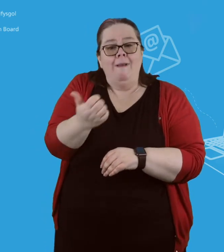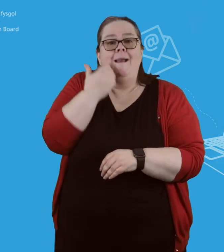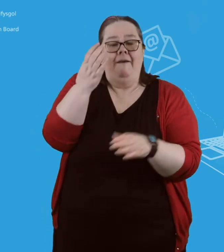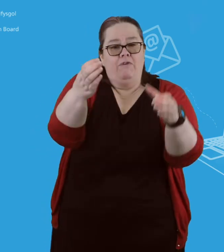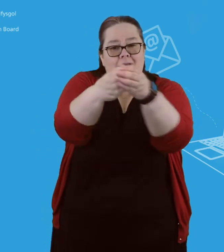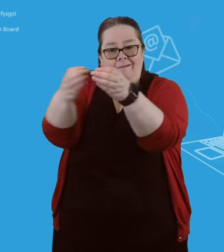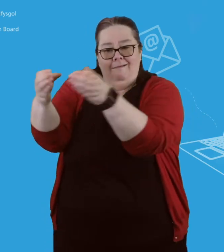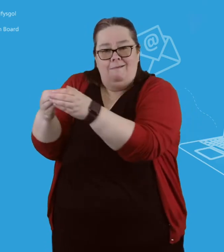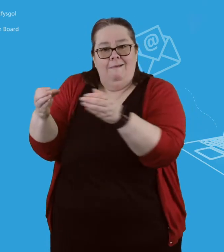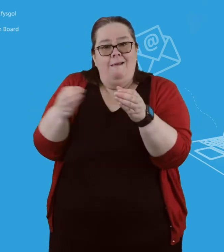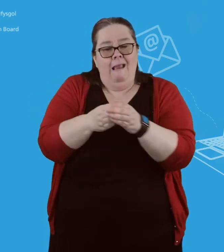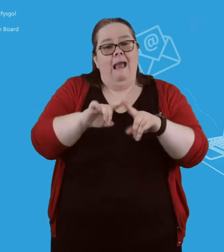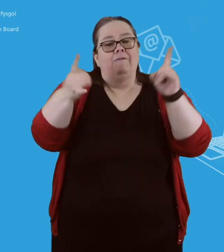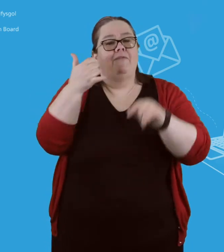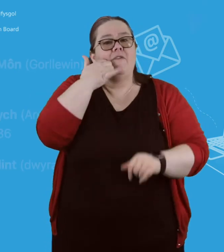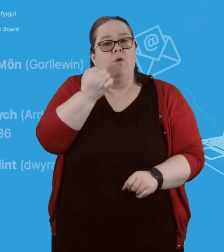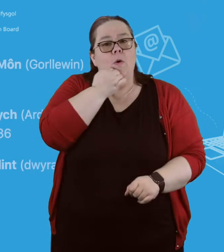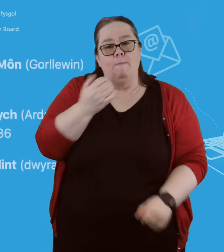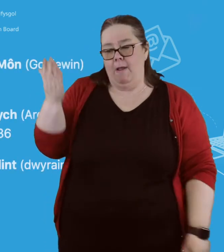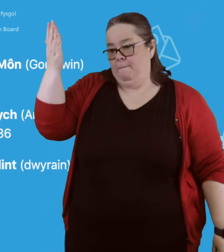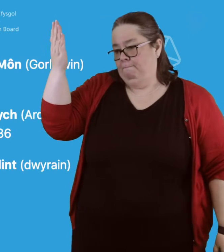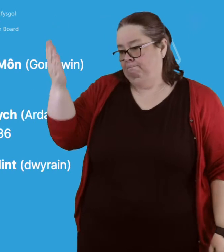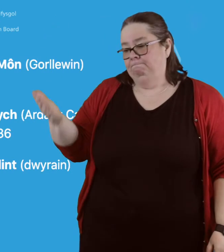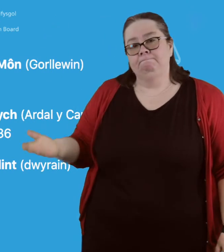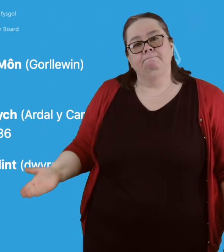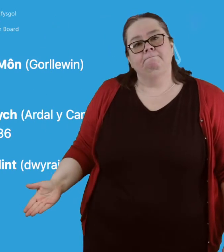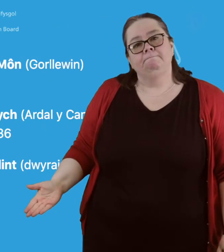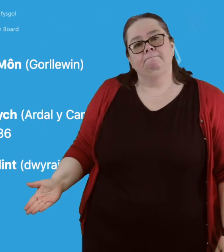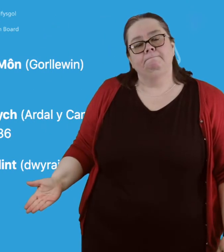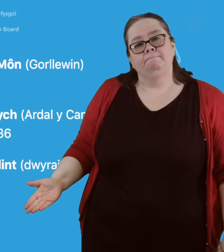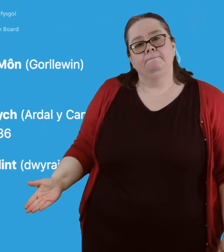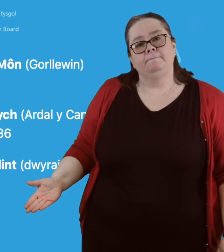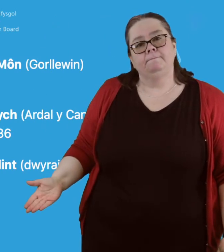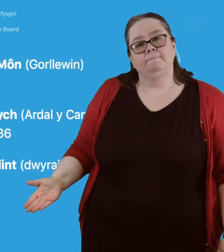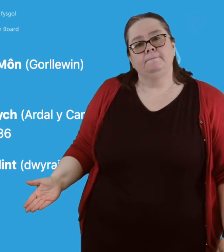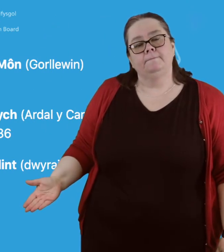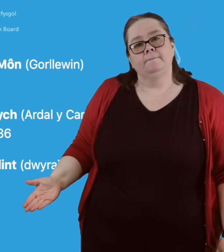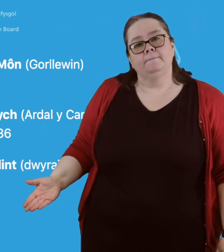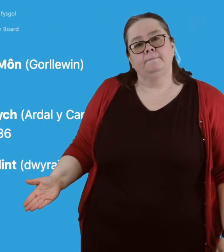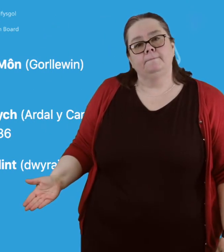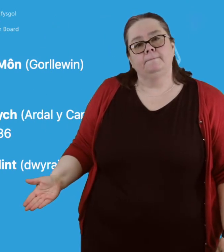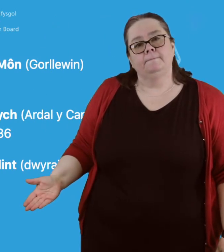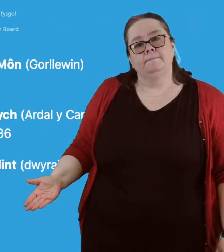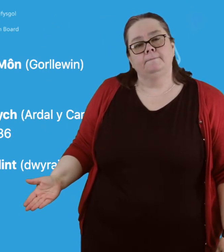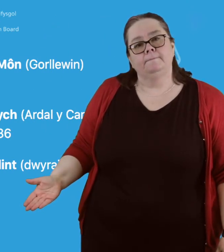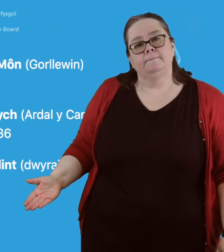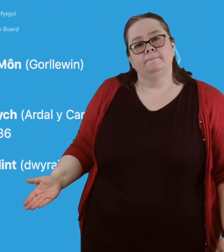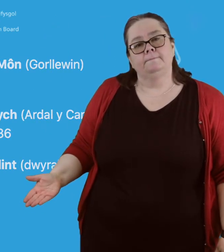brosesu teg Ni fyddwn yn casglu nac yn rhannu unrhyw data personol gan